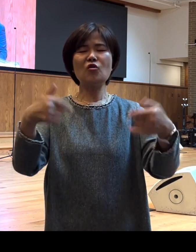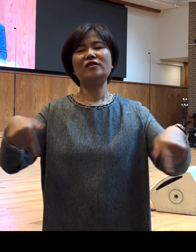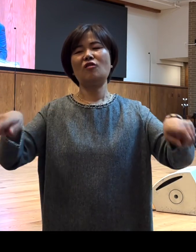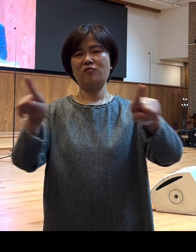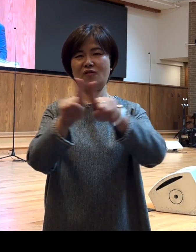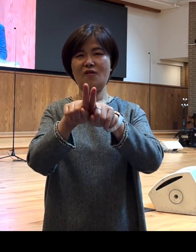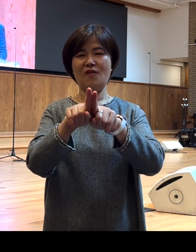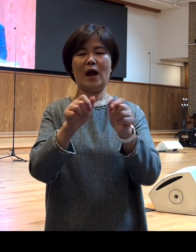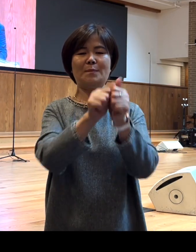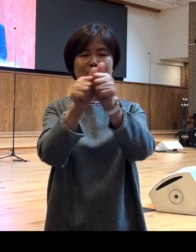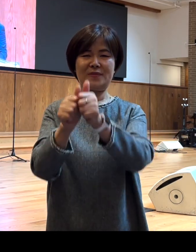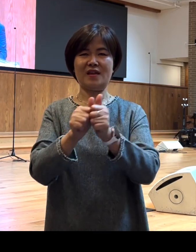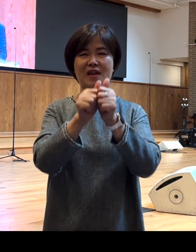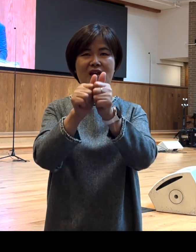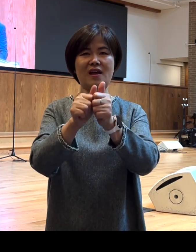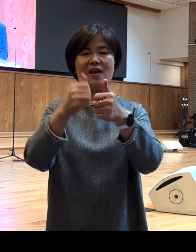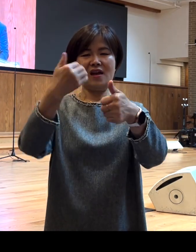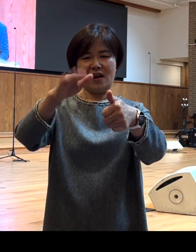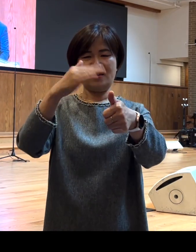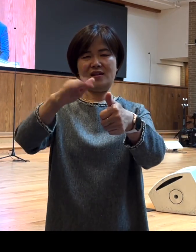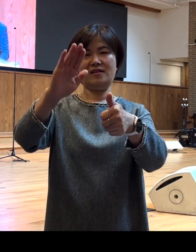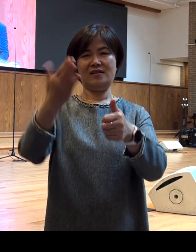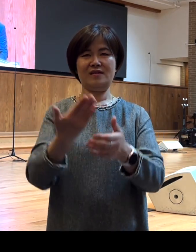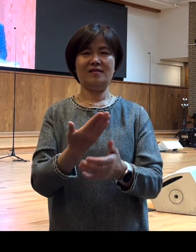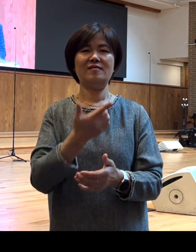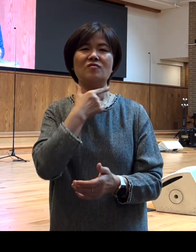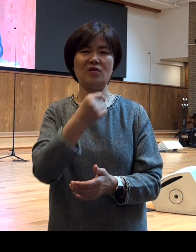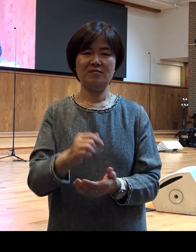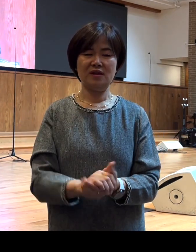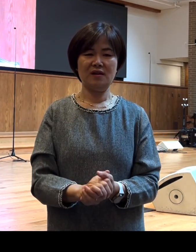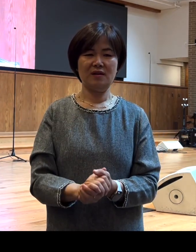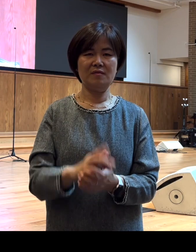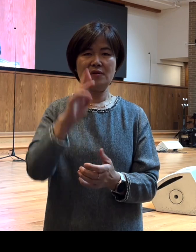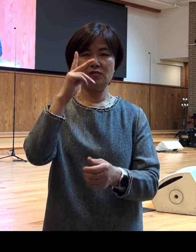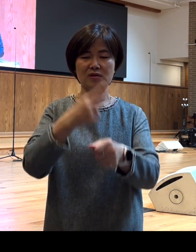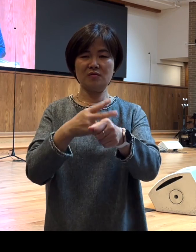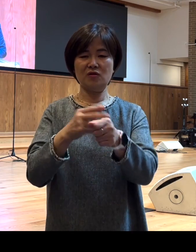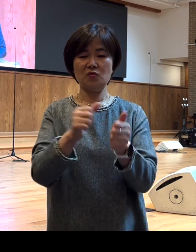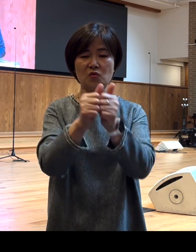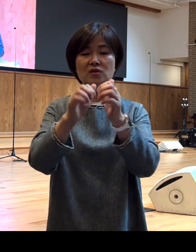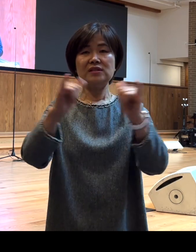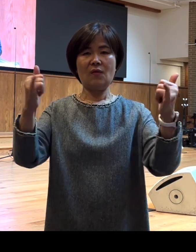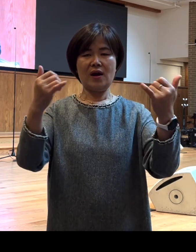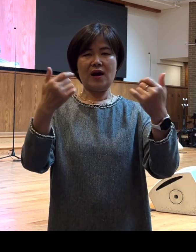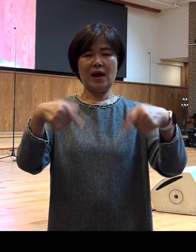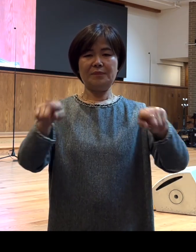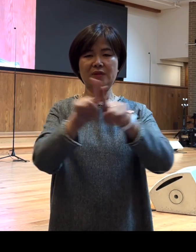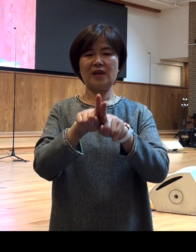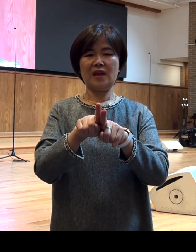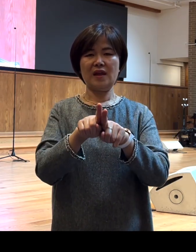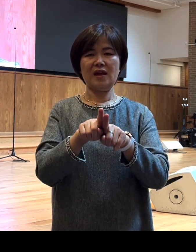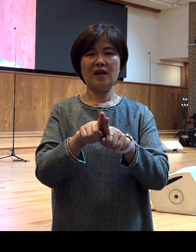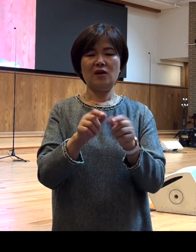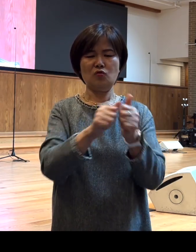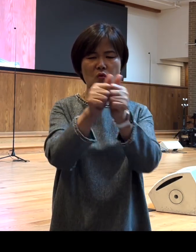함께 갈 수 있어야 합니다 여러분 바울은 동역자들과 함께 함께 동역하는